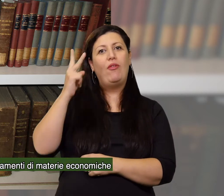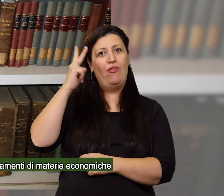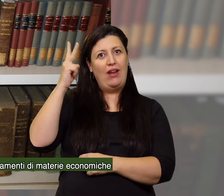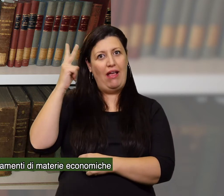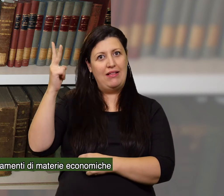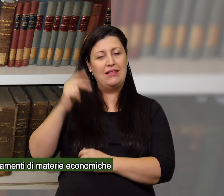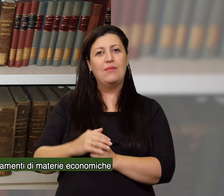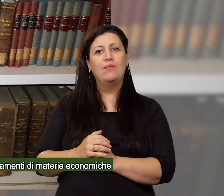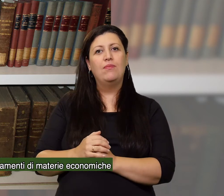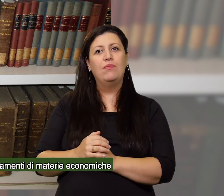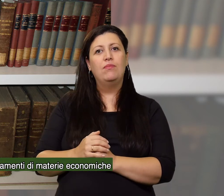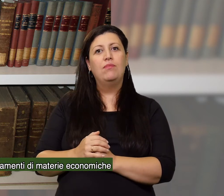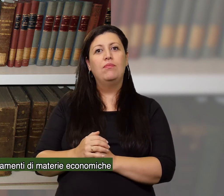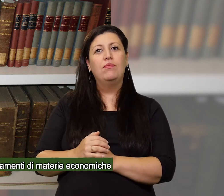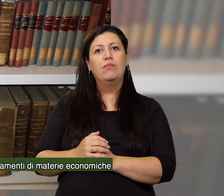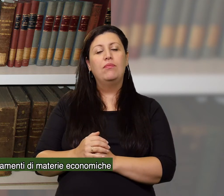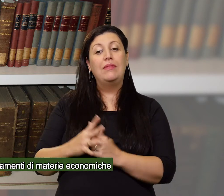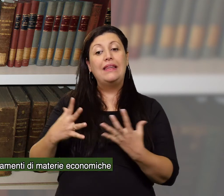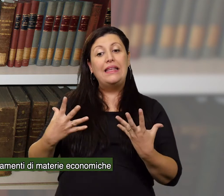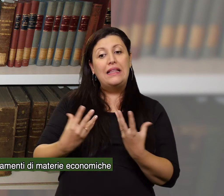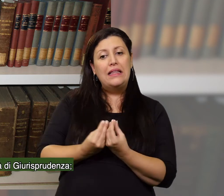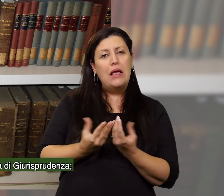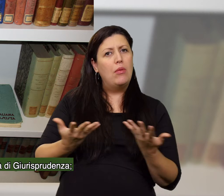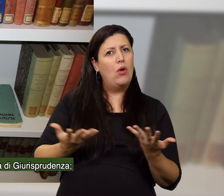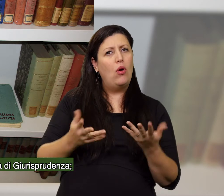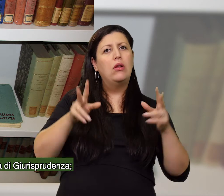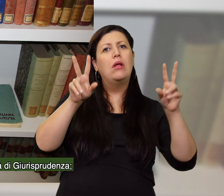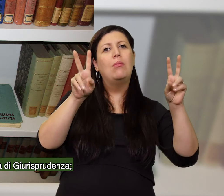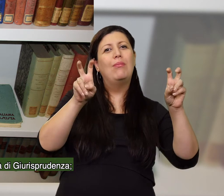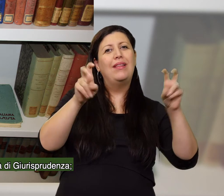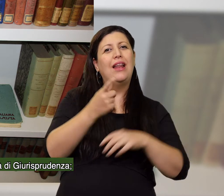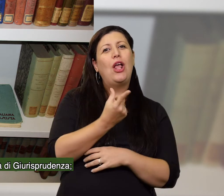gli insegnamenti di materie economiche della Facoltà di Giurisprudenza.